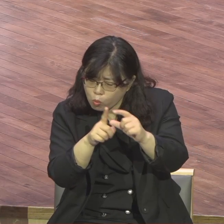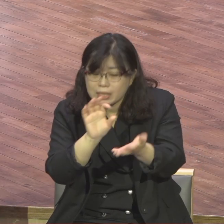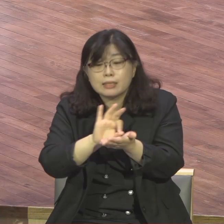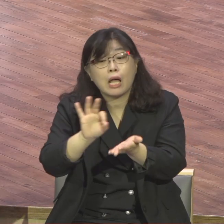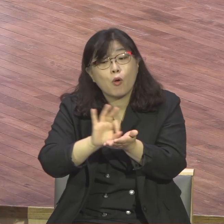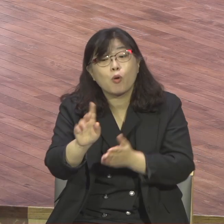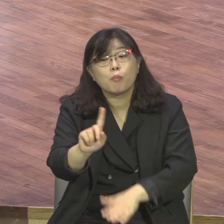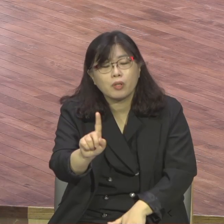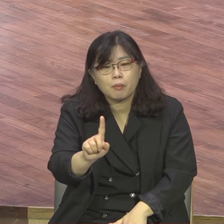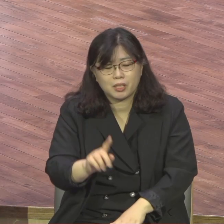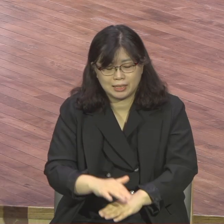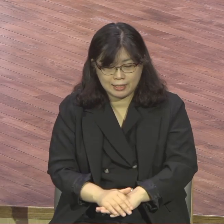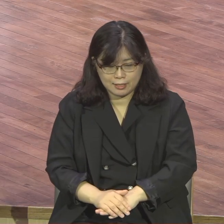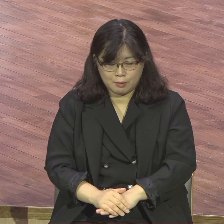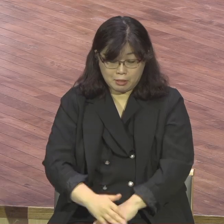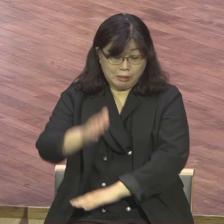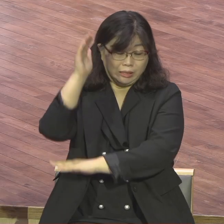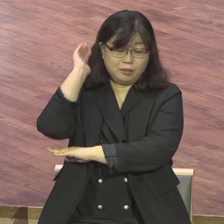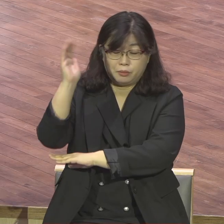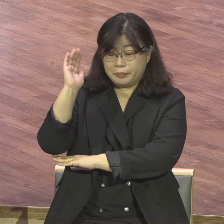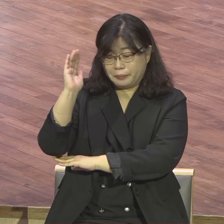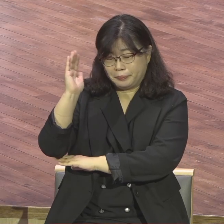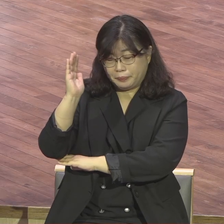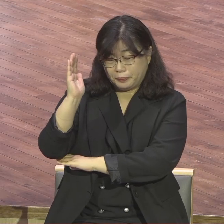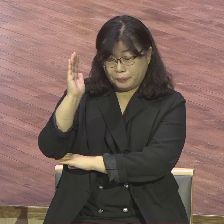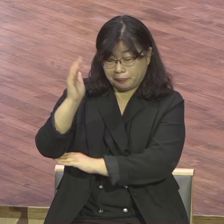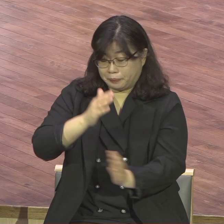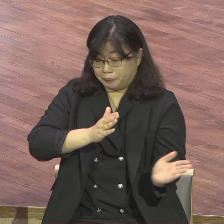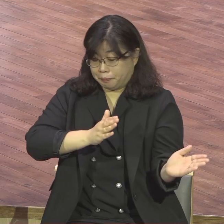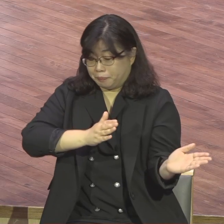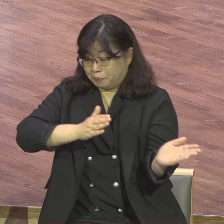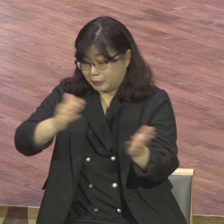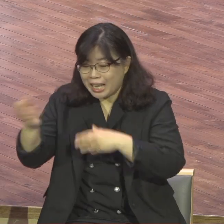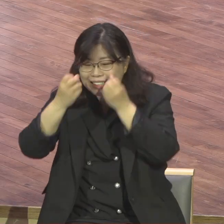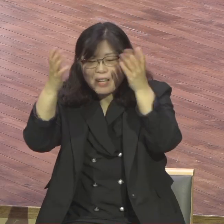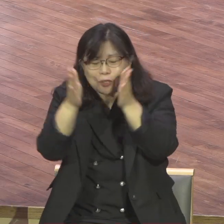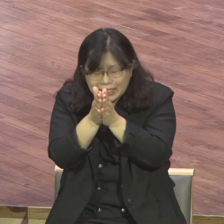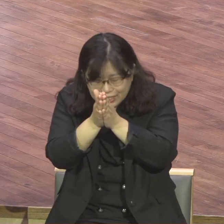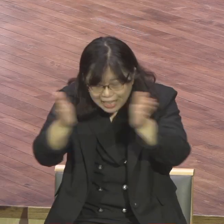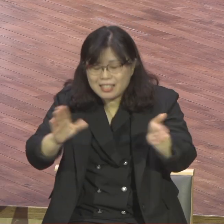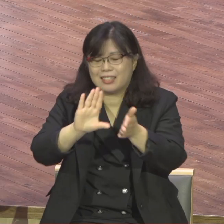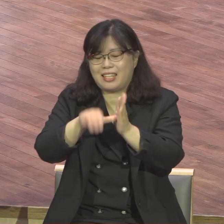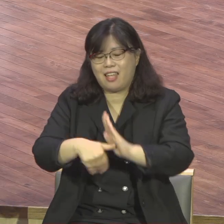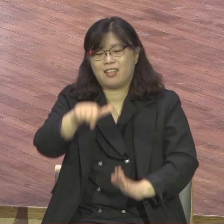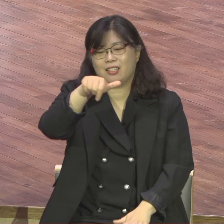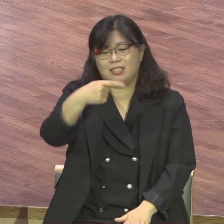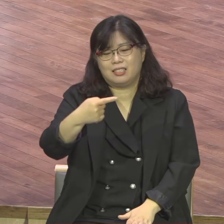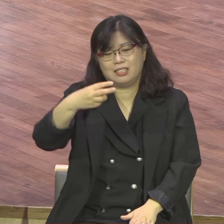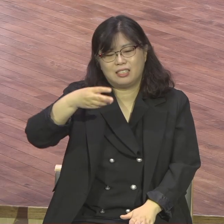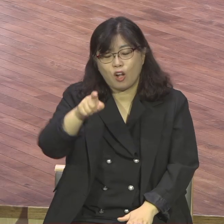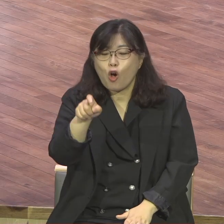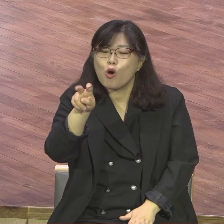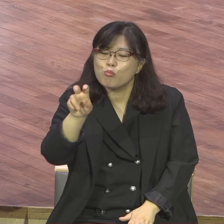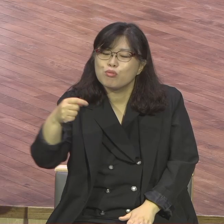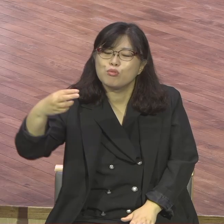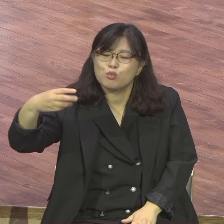쓰는 단어예요 특별히 본문의 걸음으로 이것은요 로마서